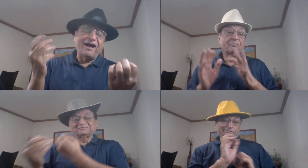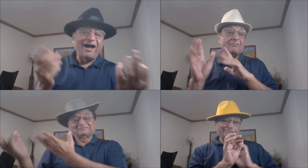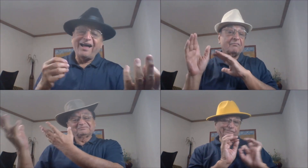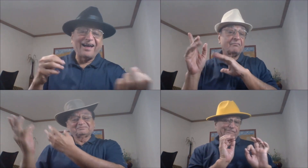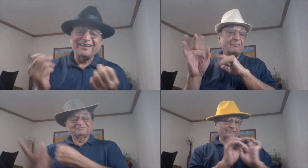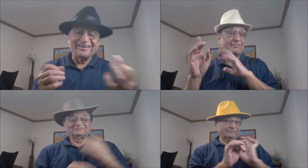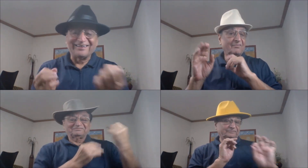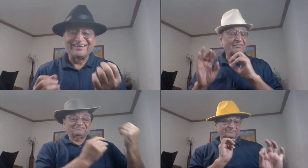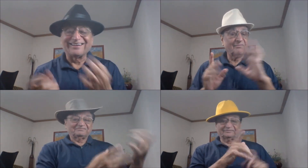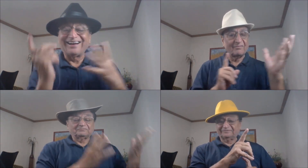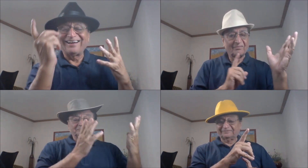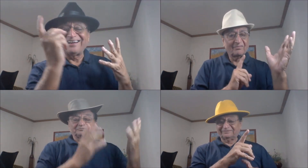आएगा